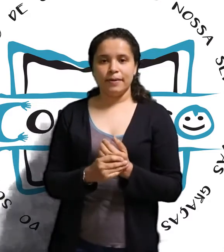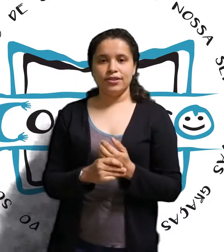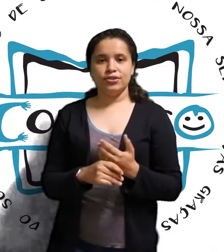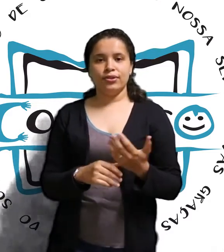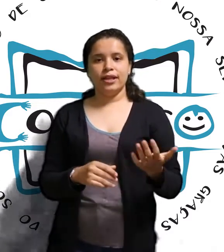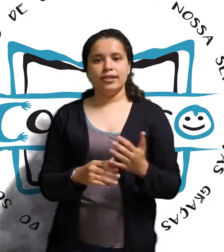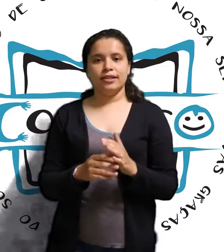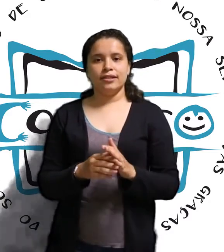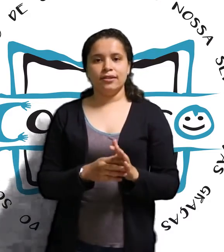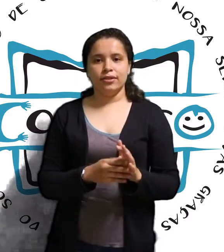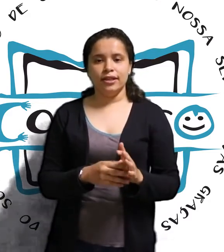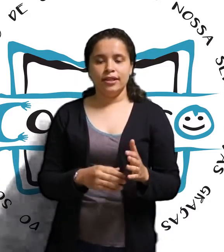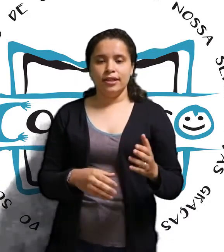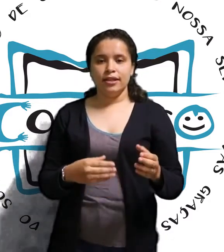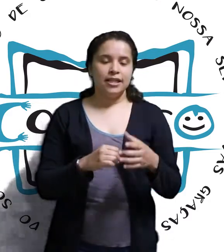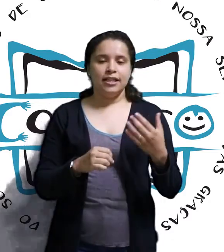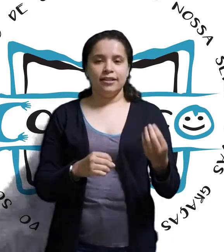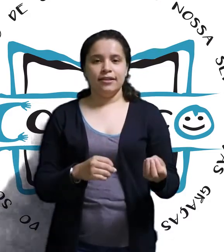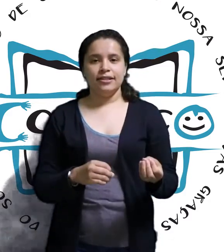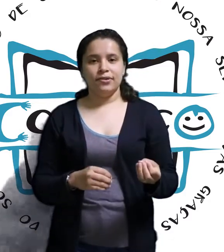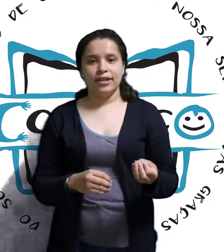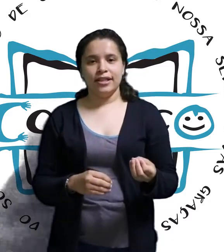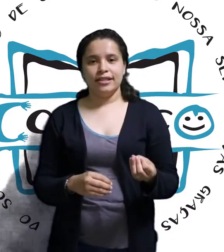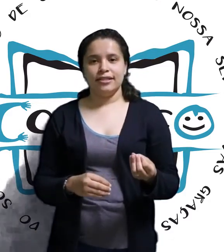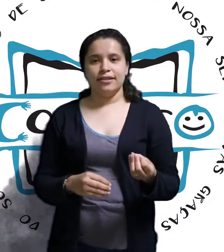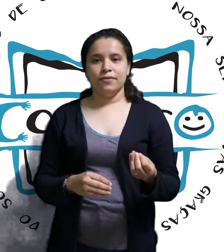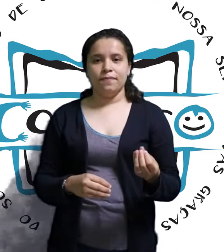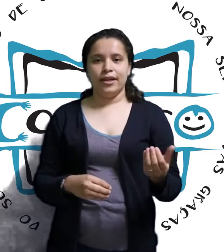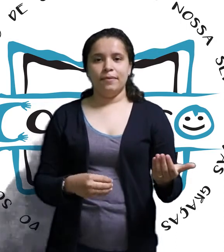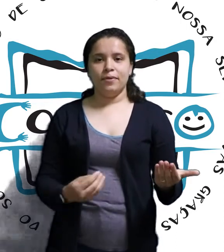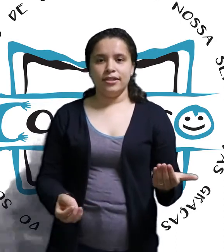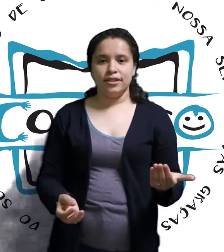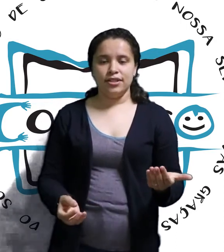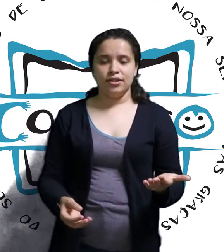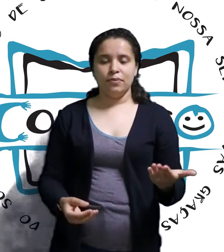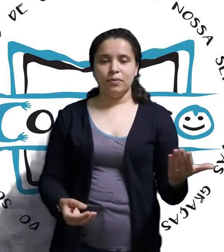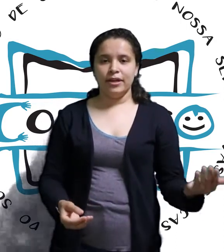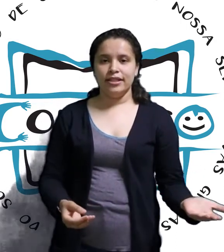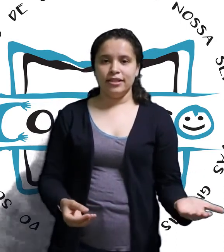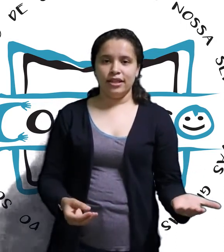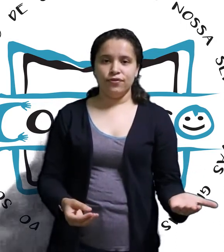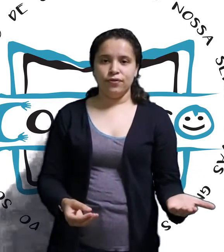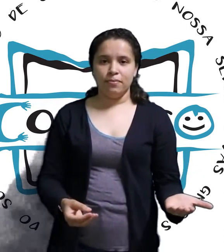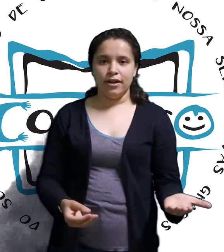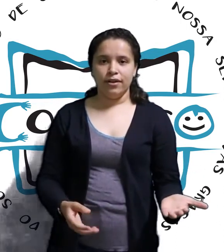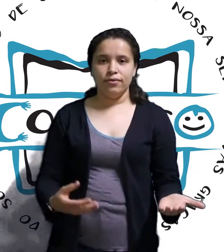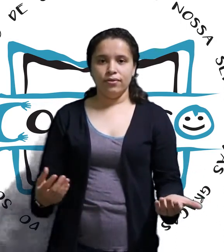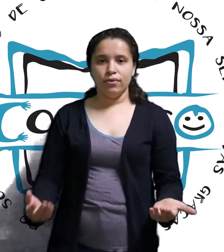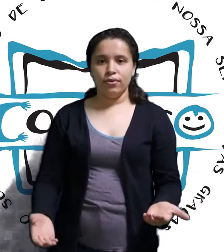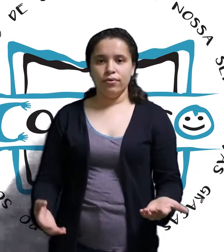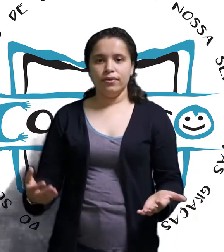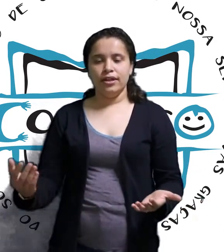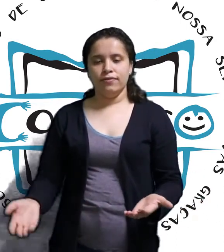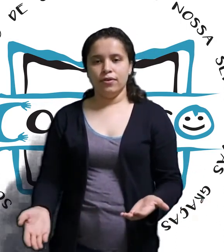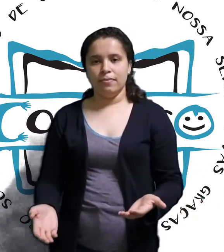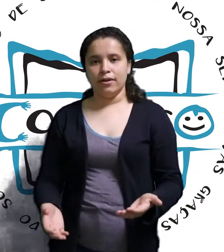parte de organização? Então, essa organização pode existir como uma entidade formal ou informal.